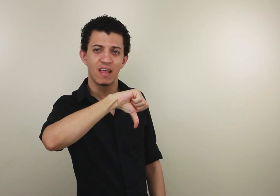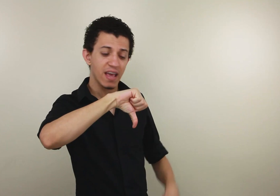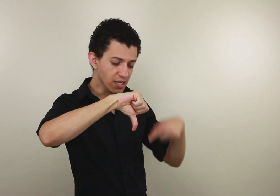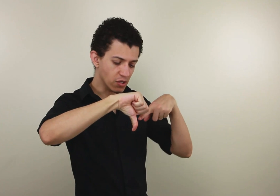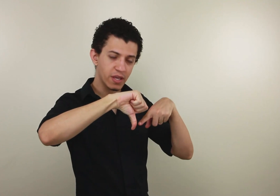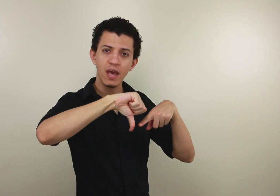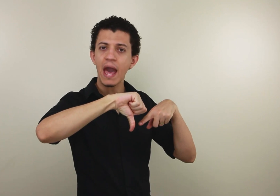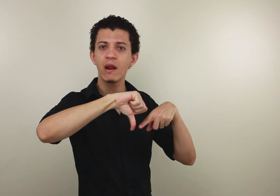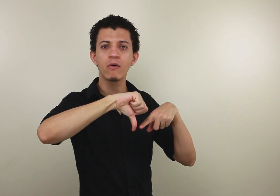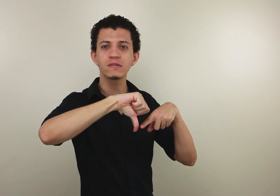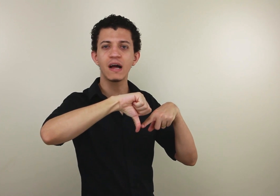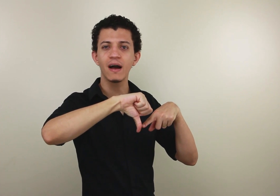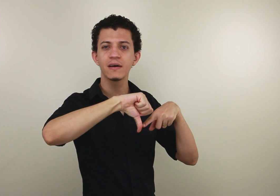Isso aqui é não gostar